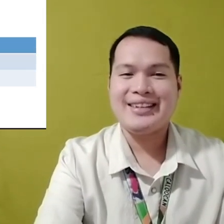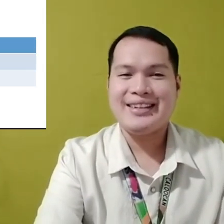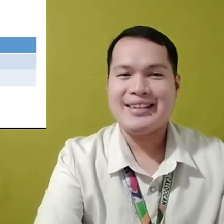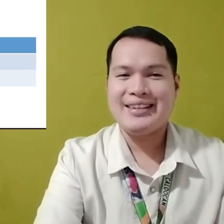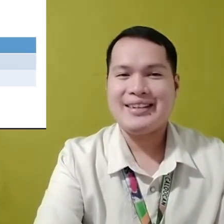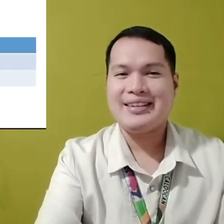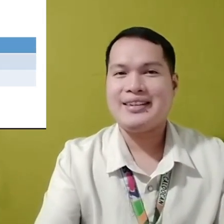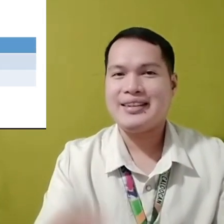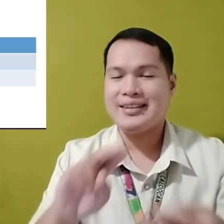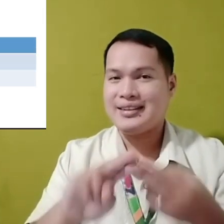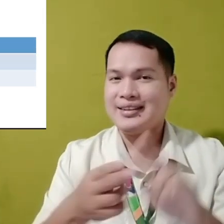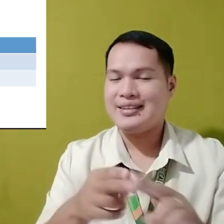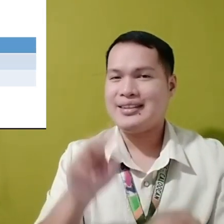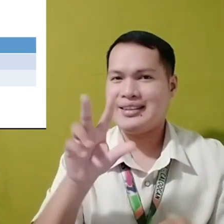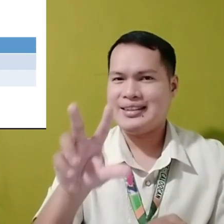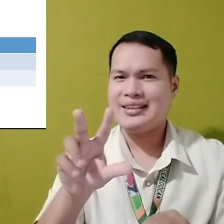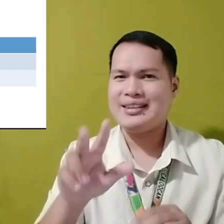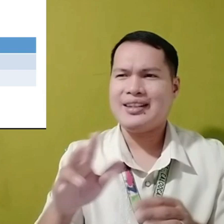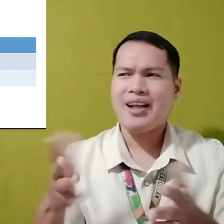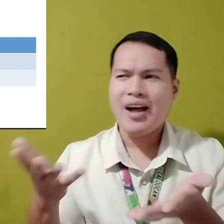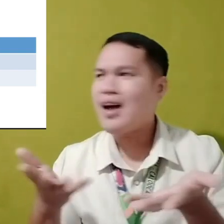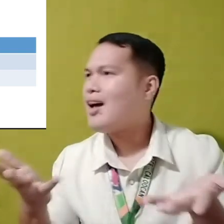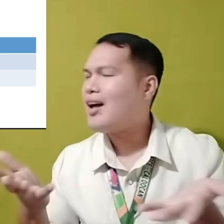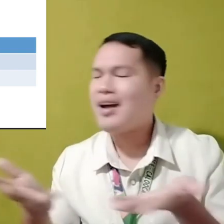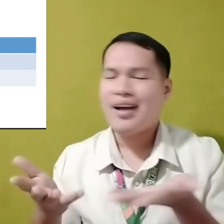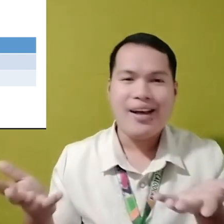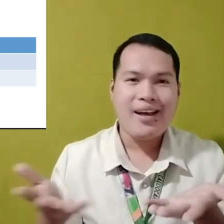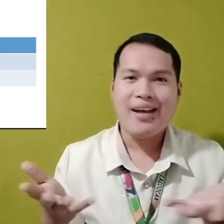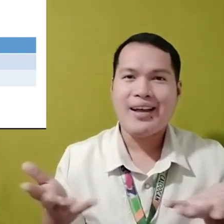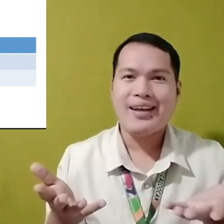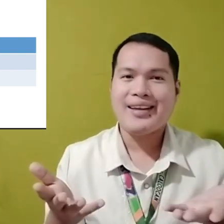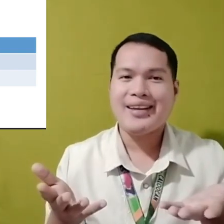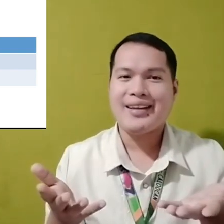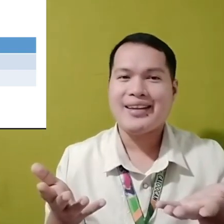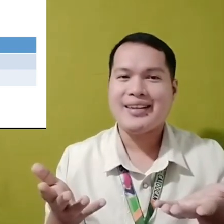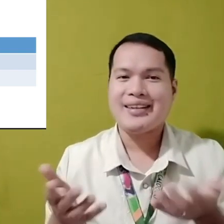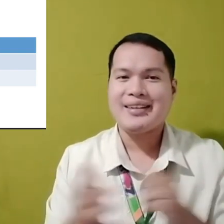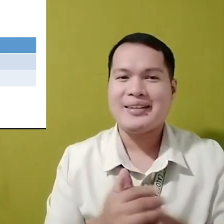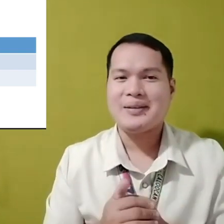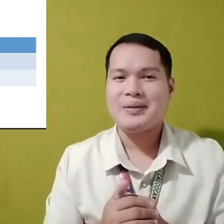Number three, question. Saan bahagi ito matatagpuan?